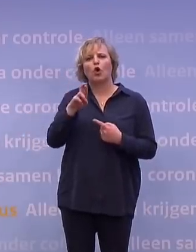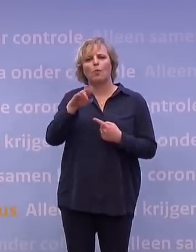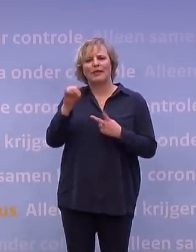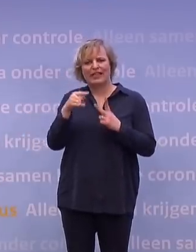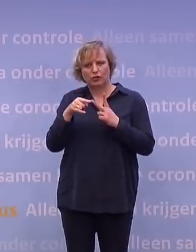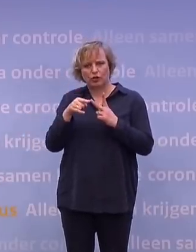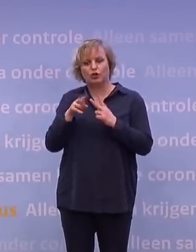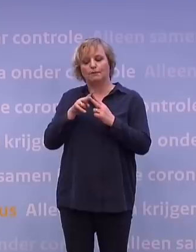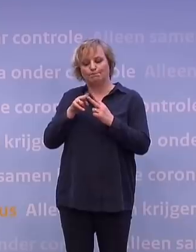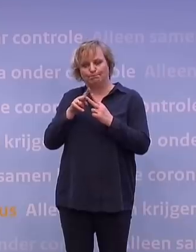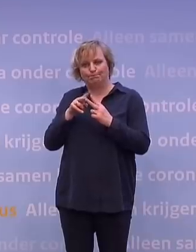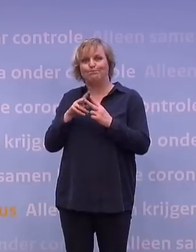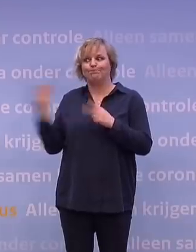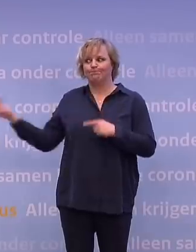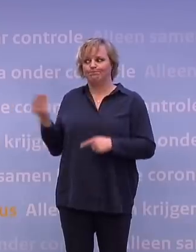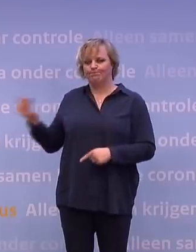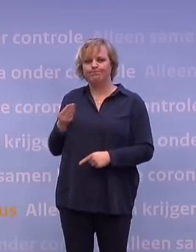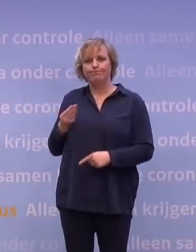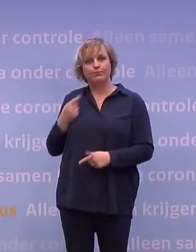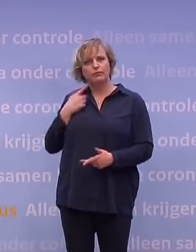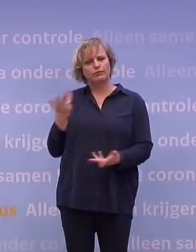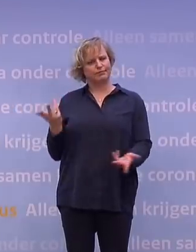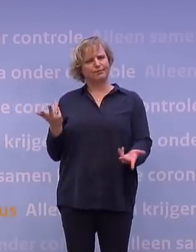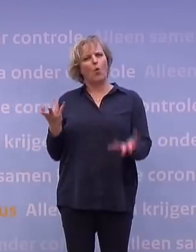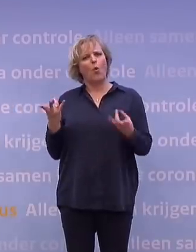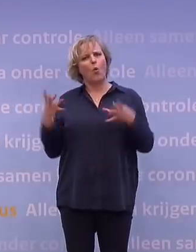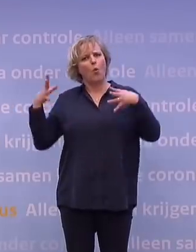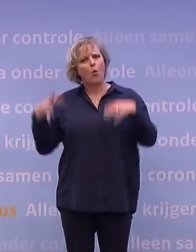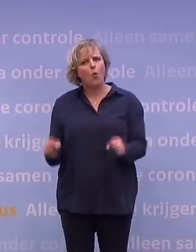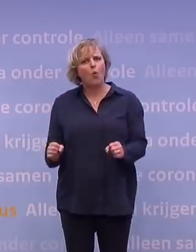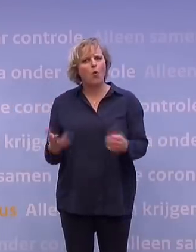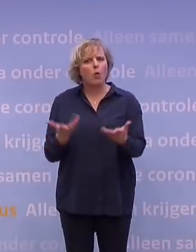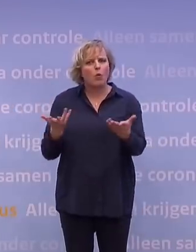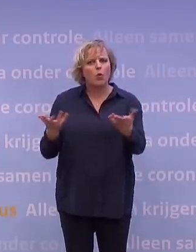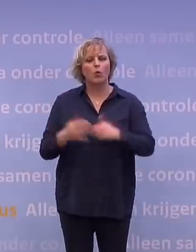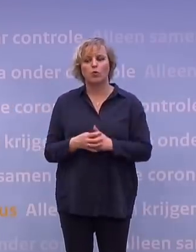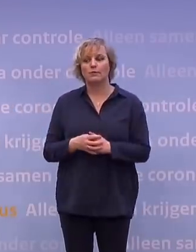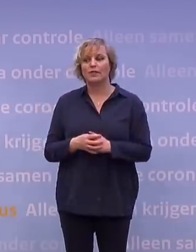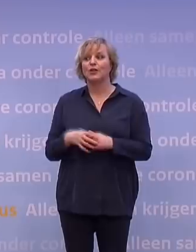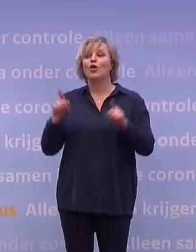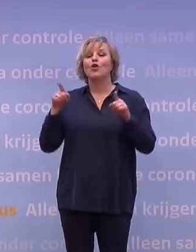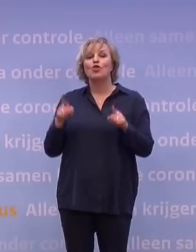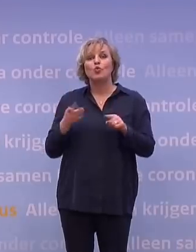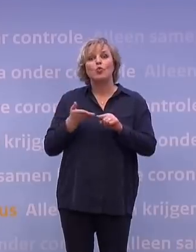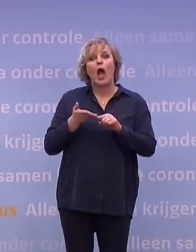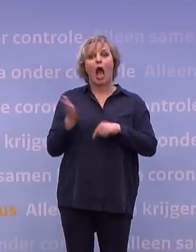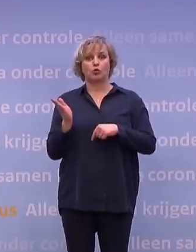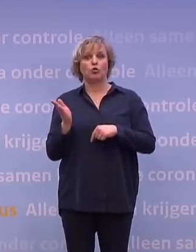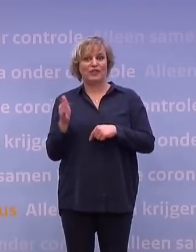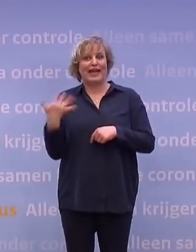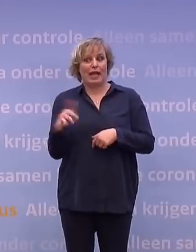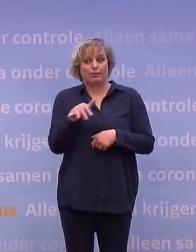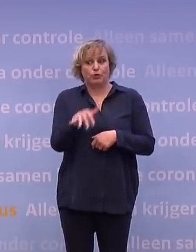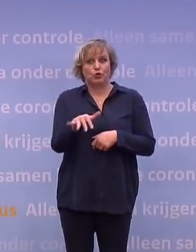op de hand gewogen, op de tong geproefd en gezegd, ja, hoe zou je het dan wel kunnen doen? En je hebt nu een zeer beperkt aantal uitzonderingen voor zo'n vliegverbod.